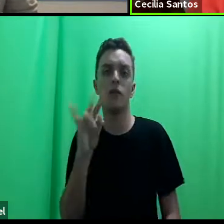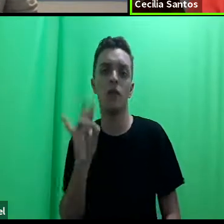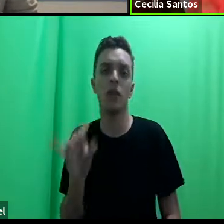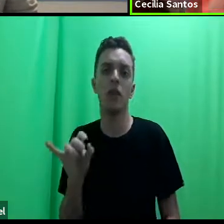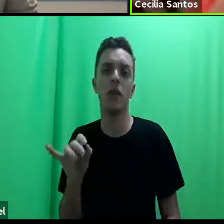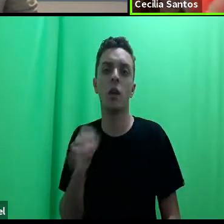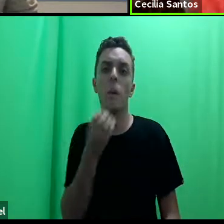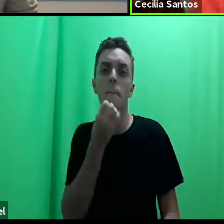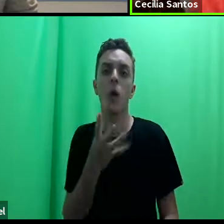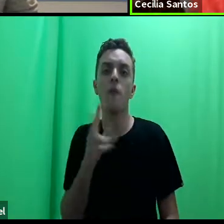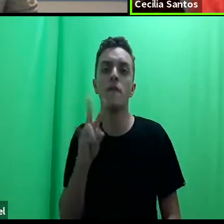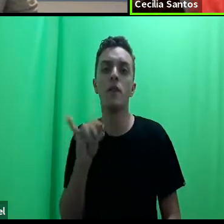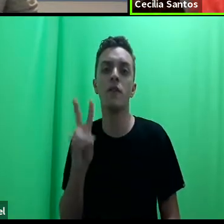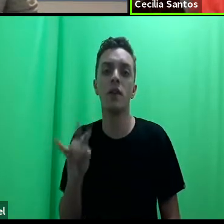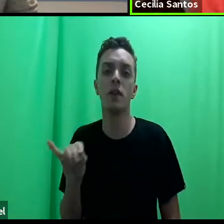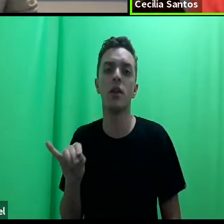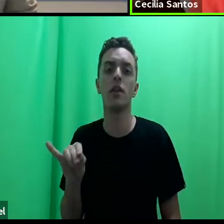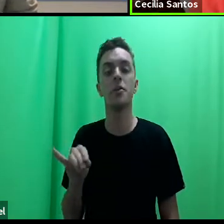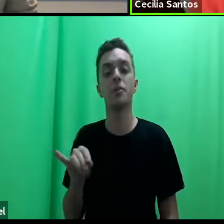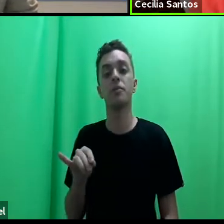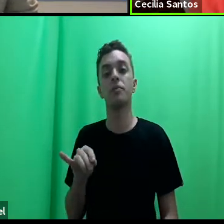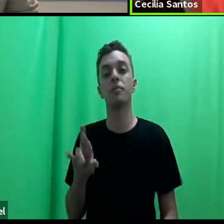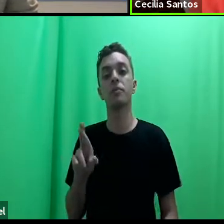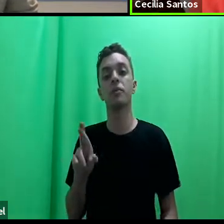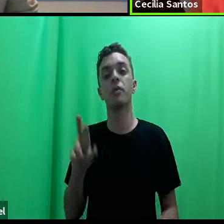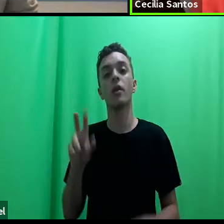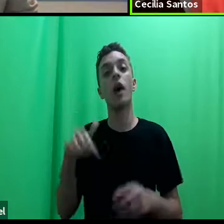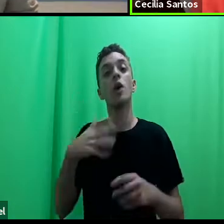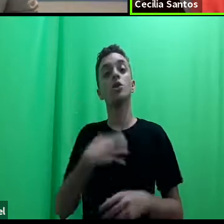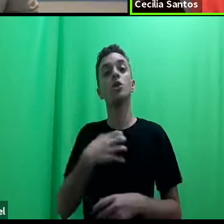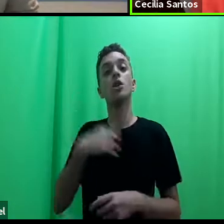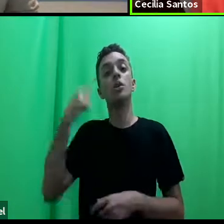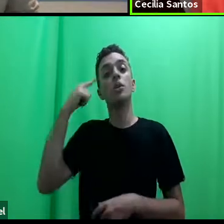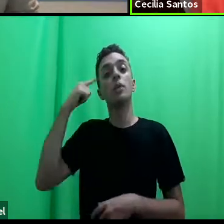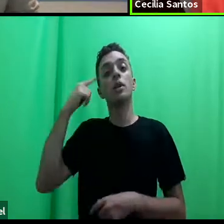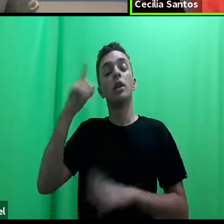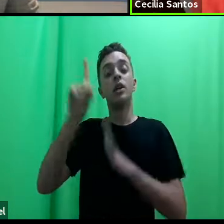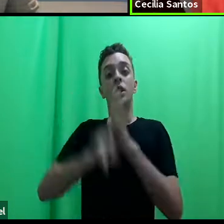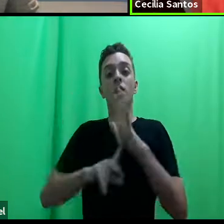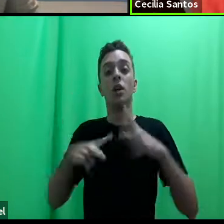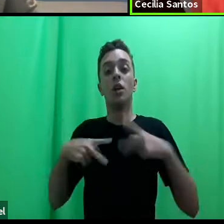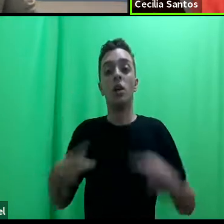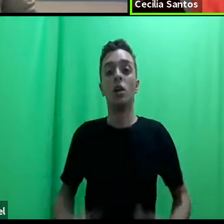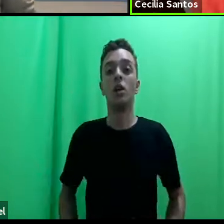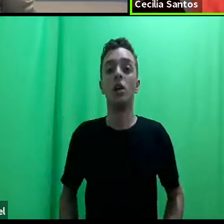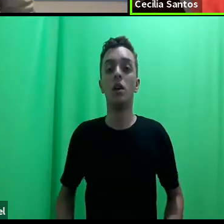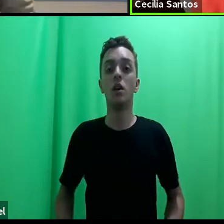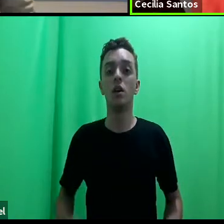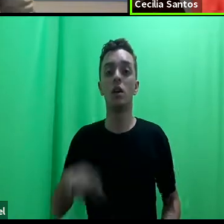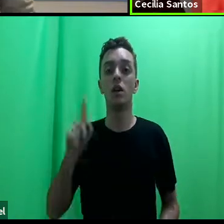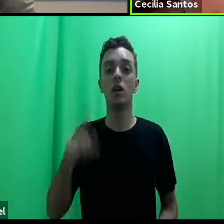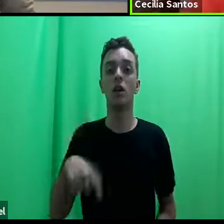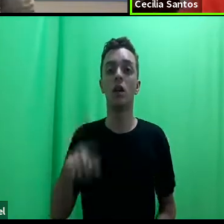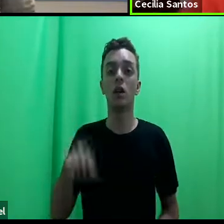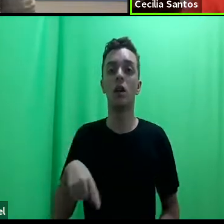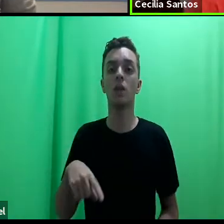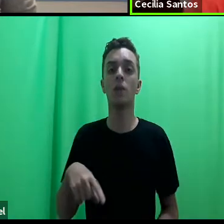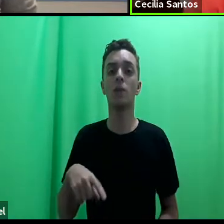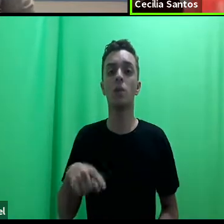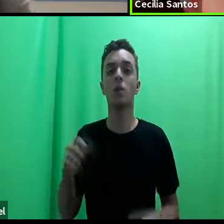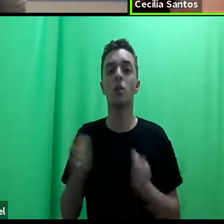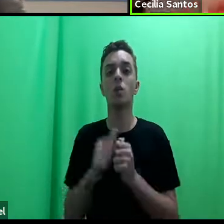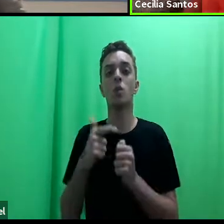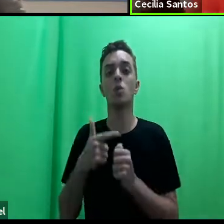é uma maneira de pensar direitos humanos que é com outra